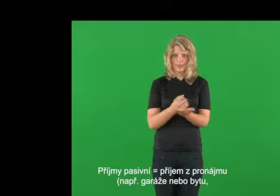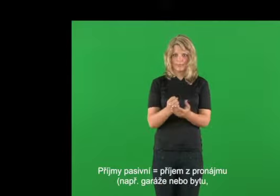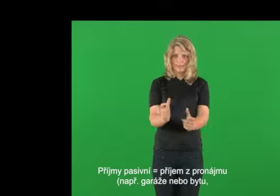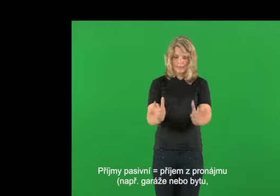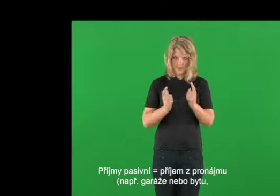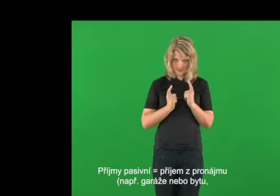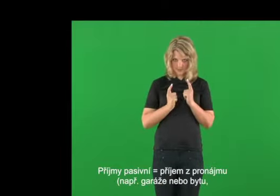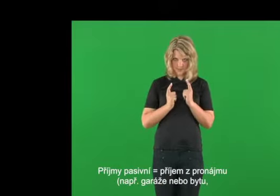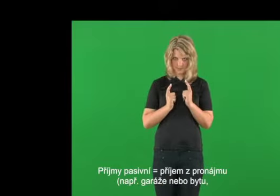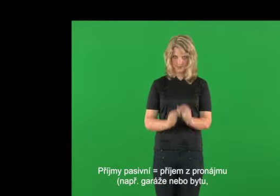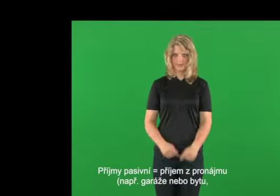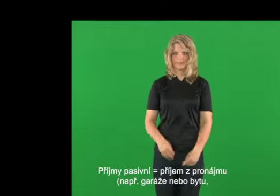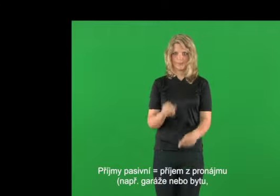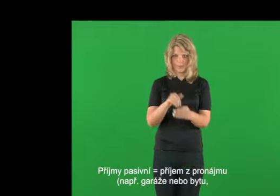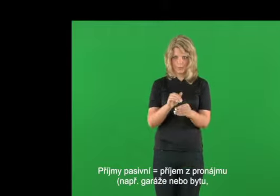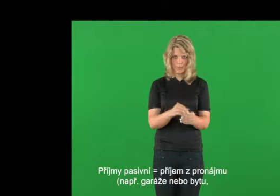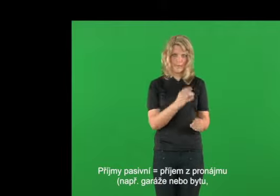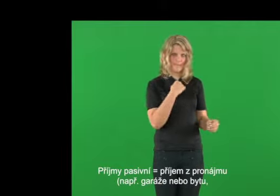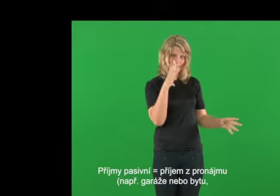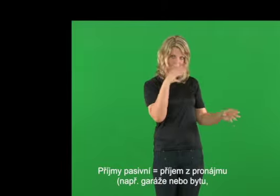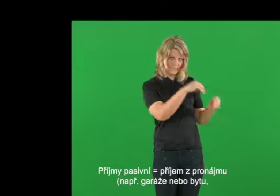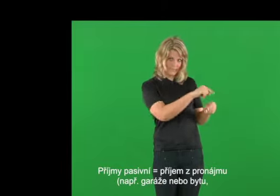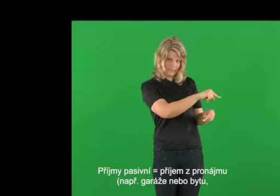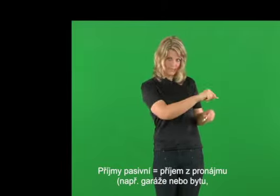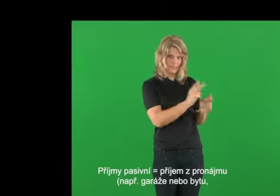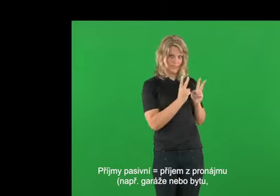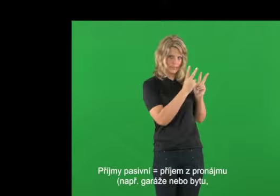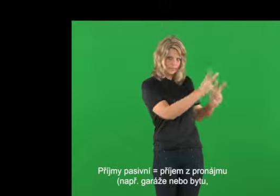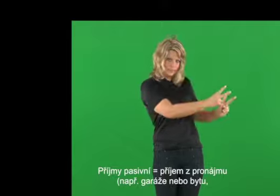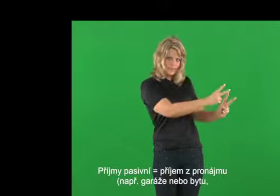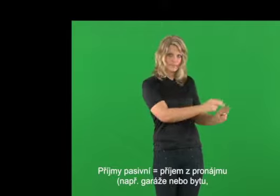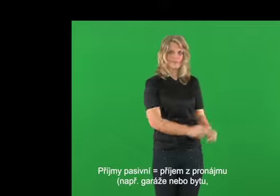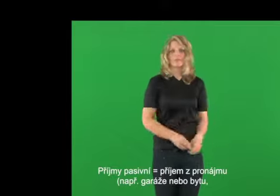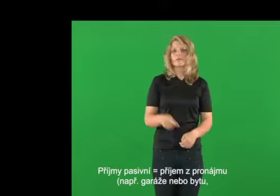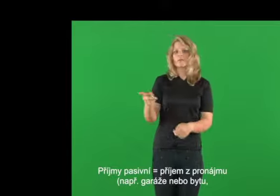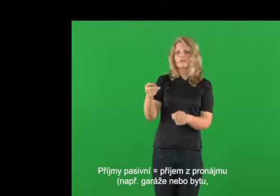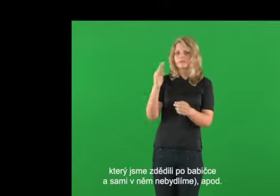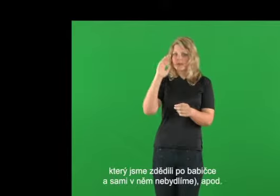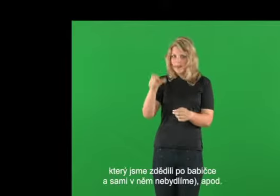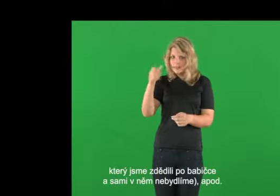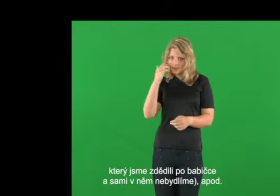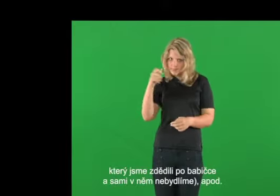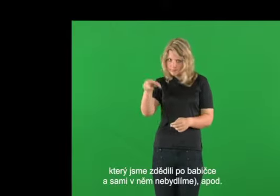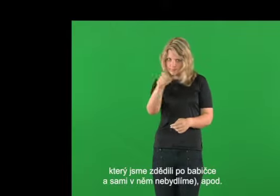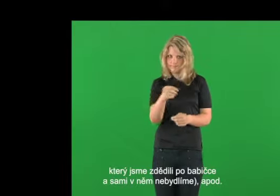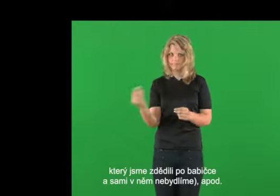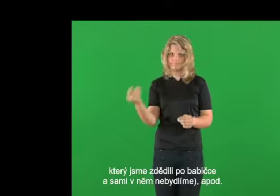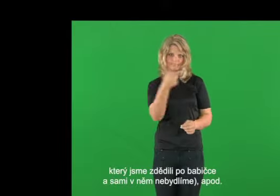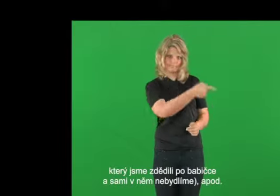Příjmy pasivní. Příjem z pronájmu, například garáže nebo